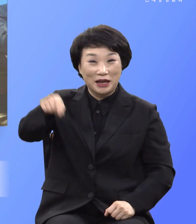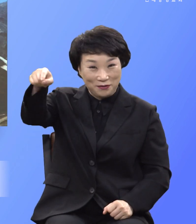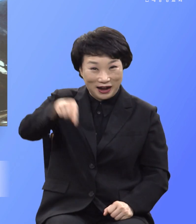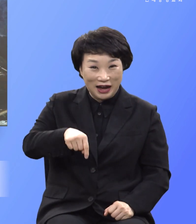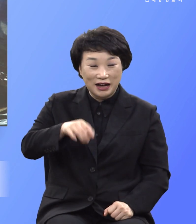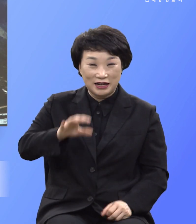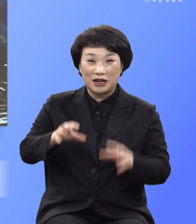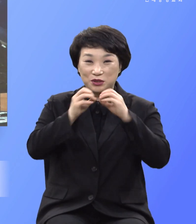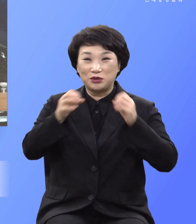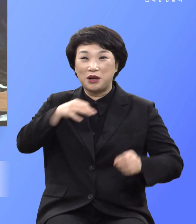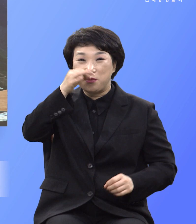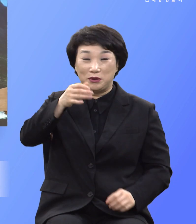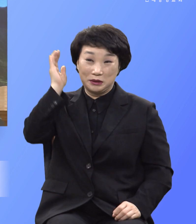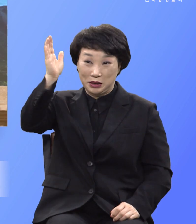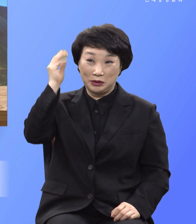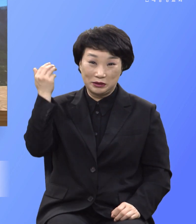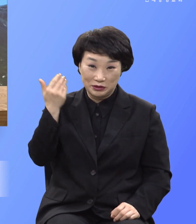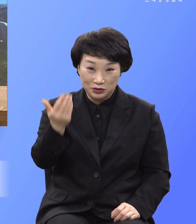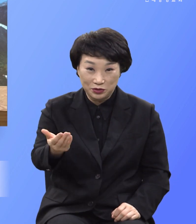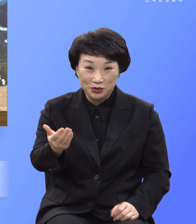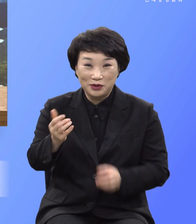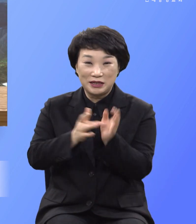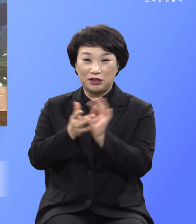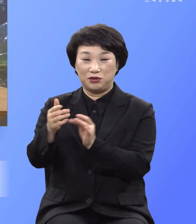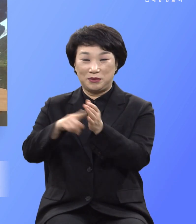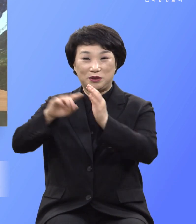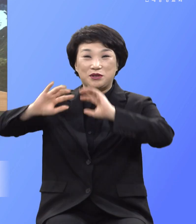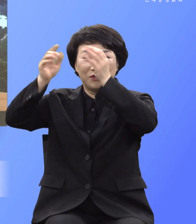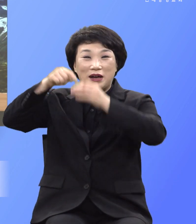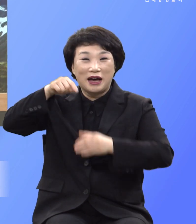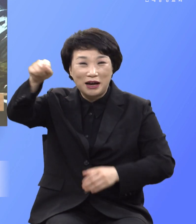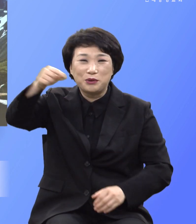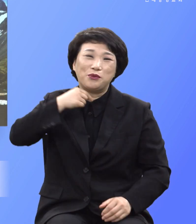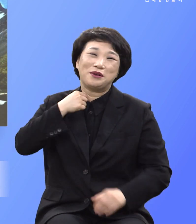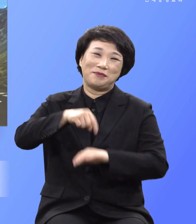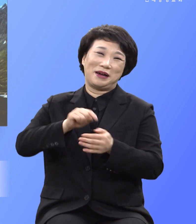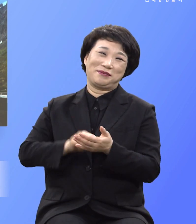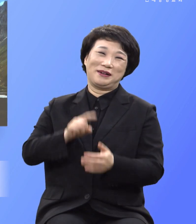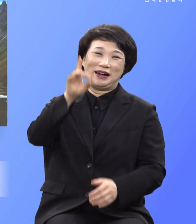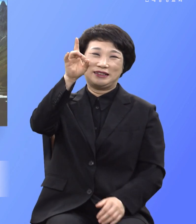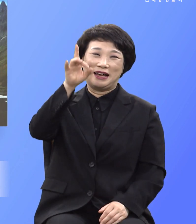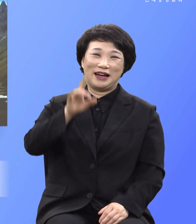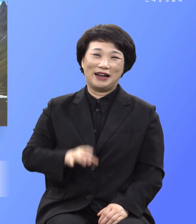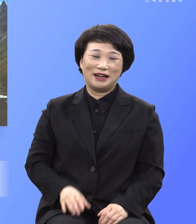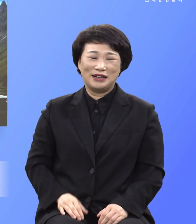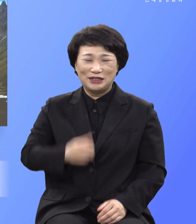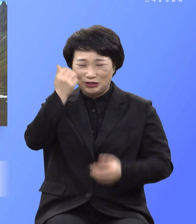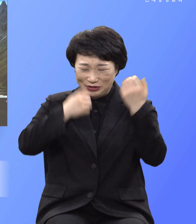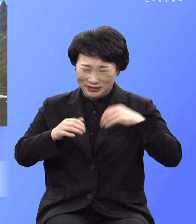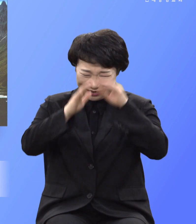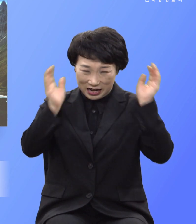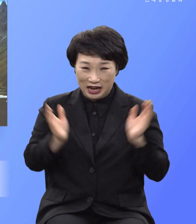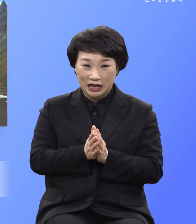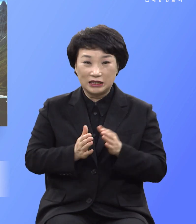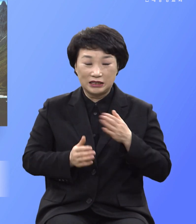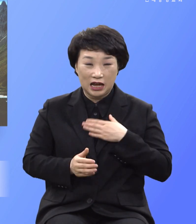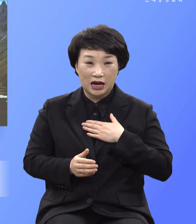예수 믿고 천국 가기를 간절히 바라는 것입니다 누구든지 내가 죽으면 반드시 지옥